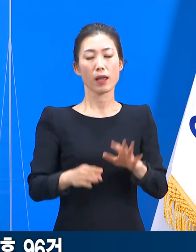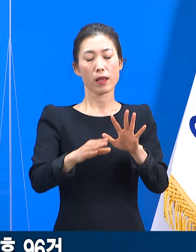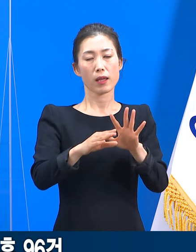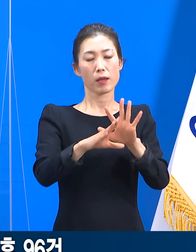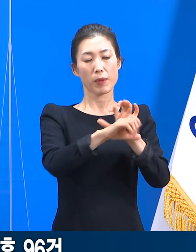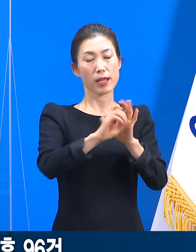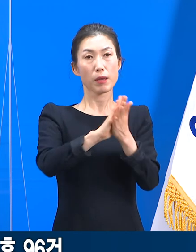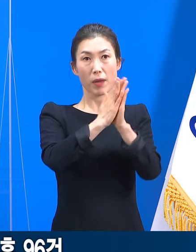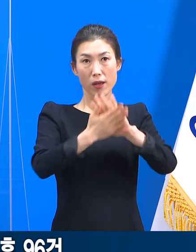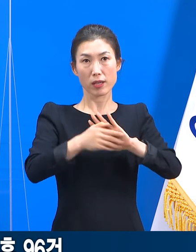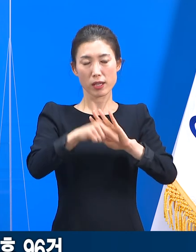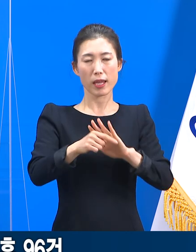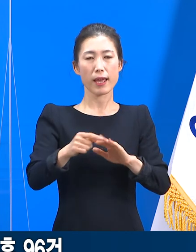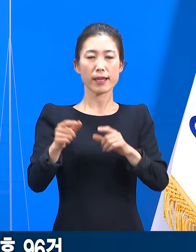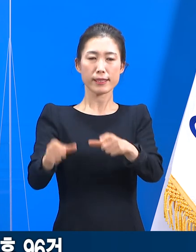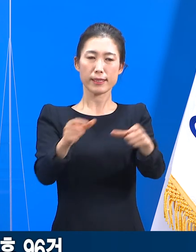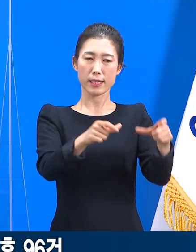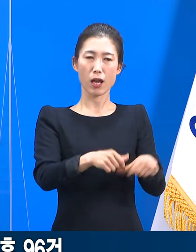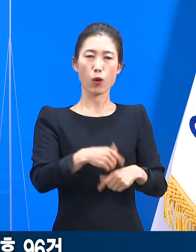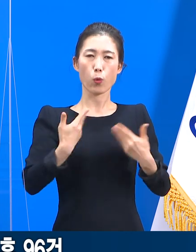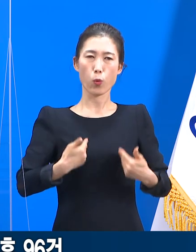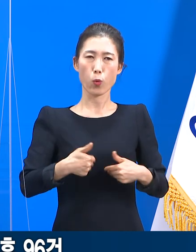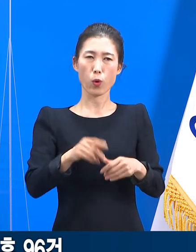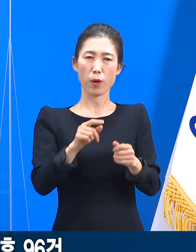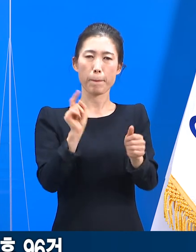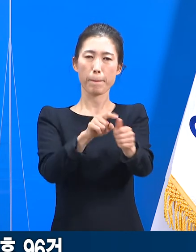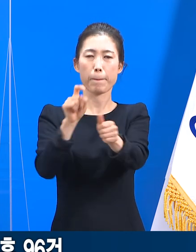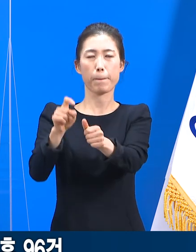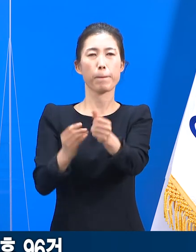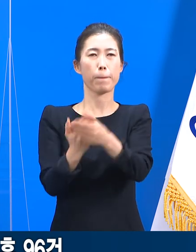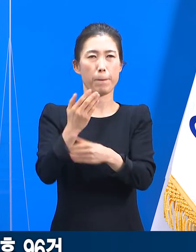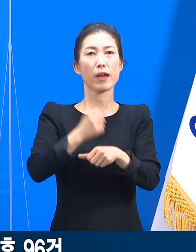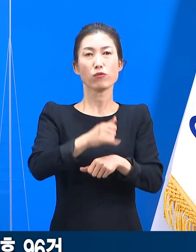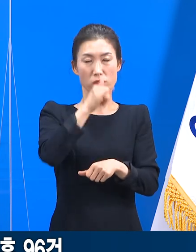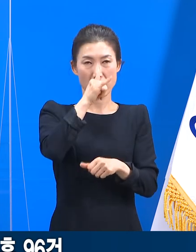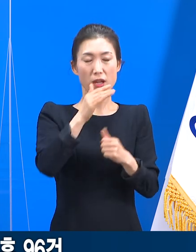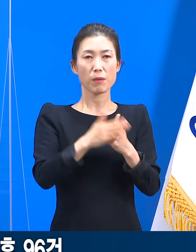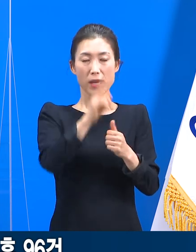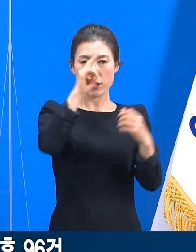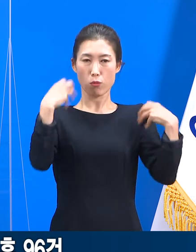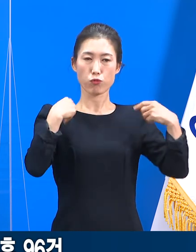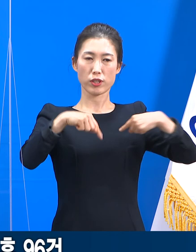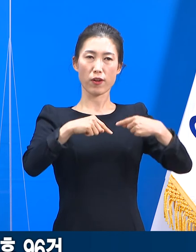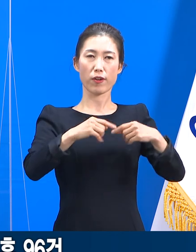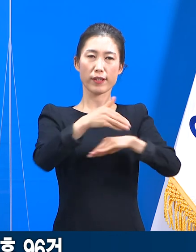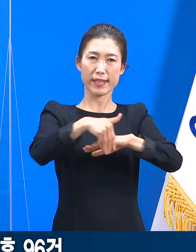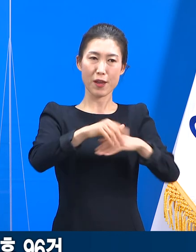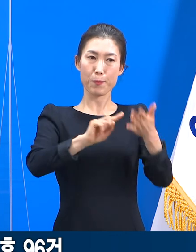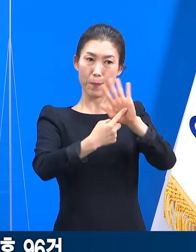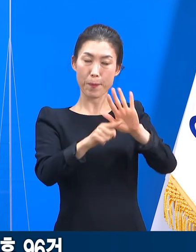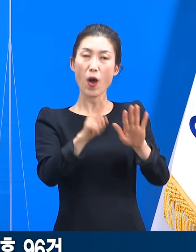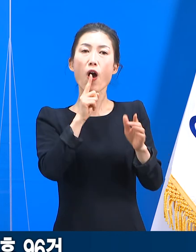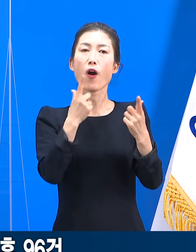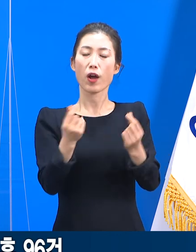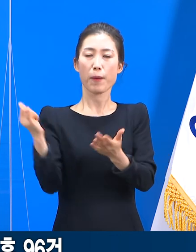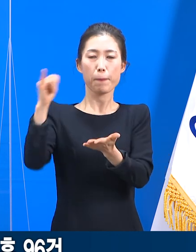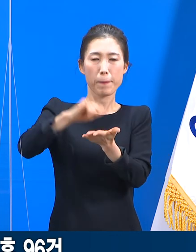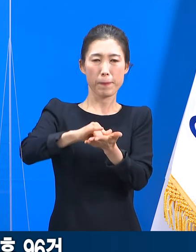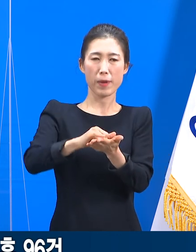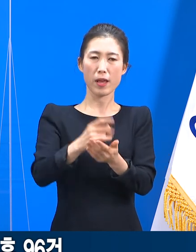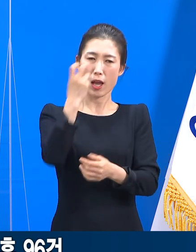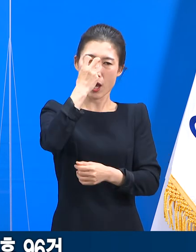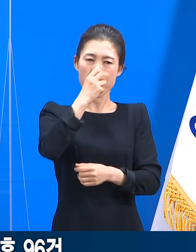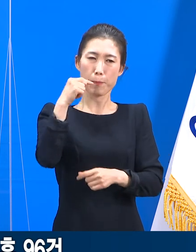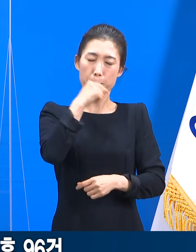바이러스는 지역사회 내로 조용히 침투할 것입니다. 정부 정책에 따라 입국자 관리를 더 적극적으로 하고,